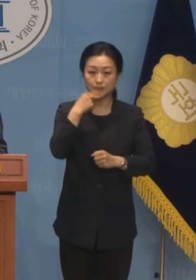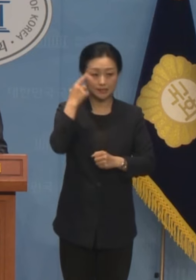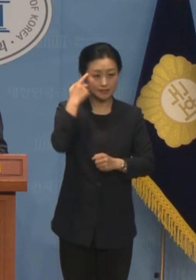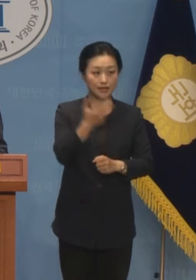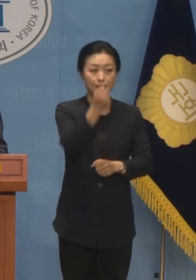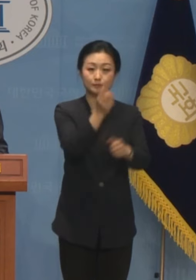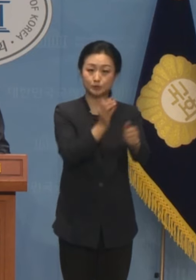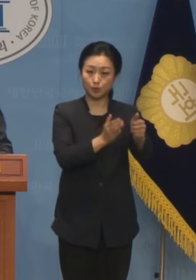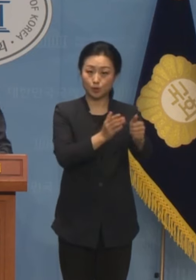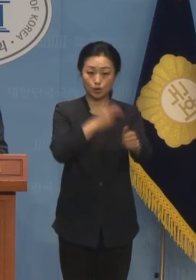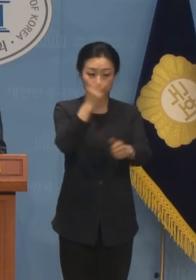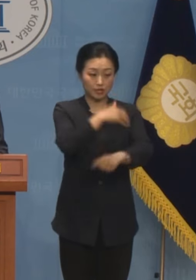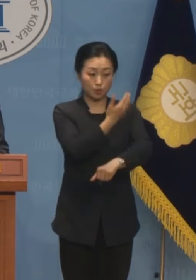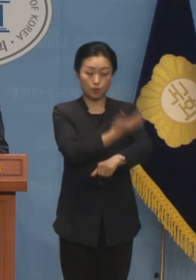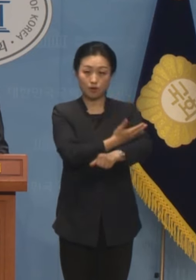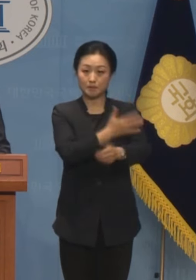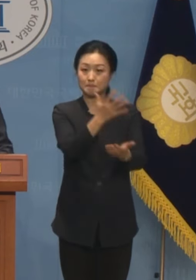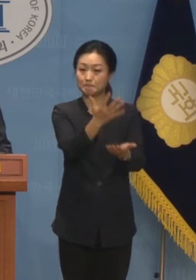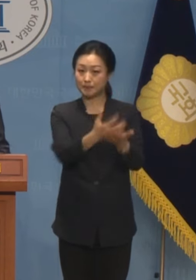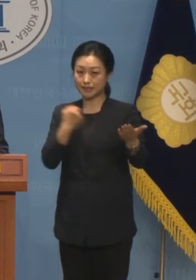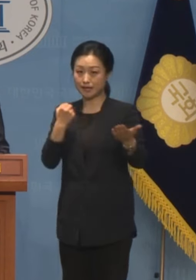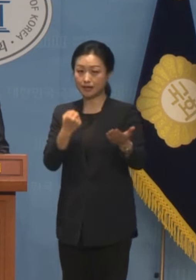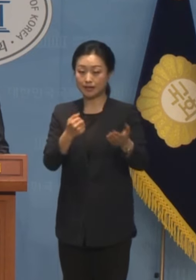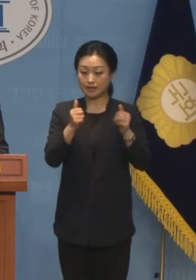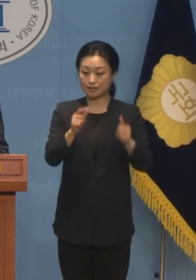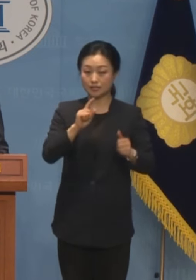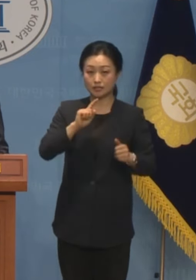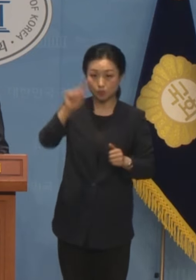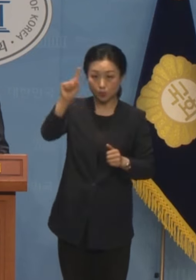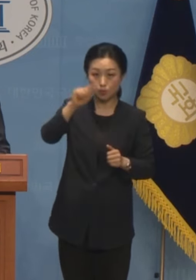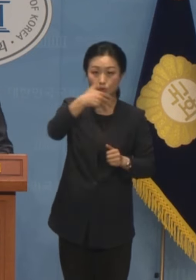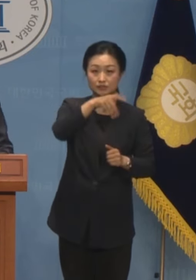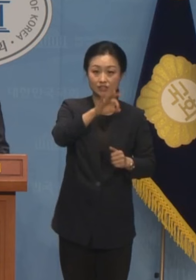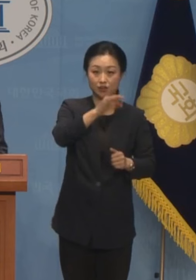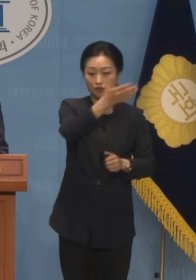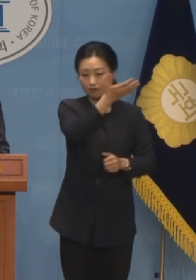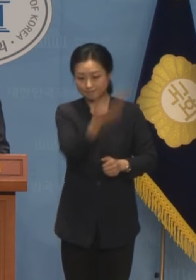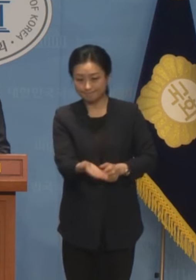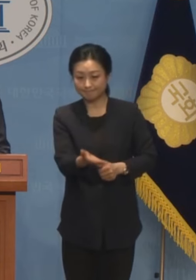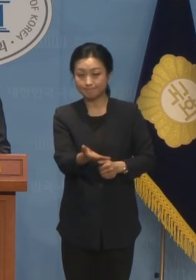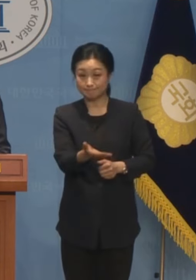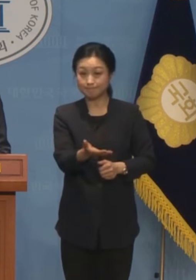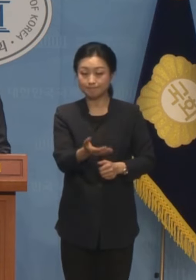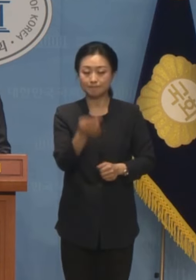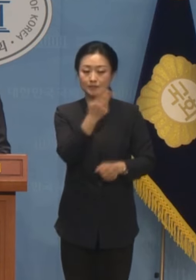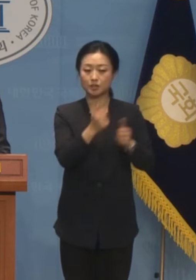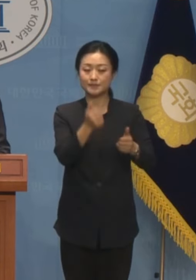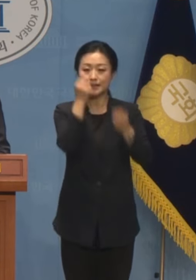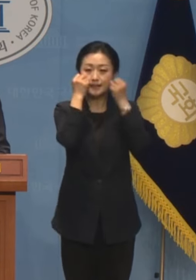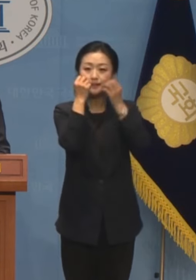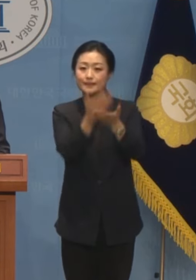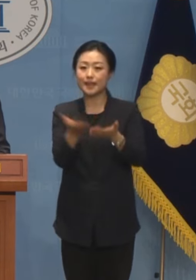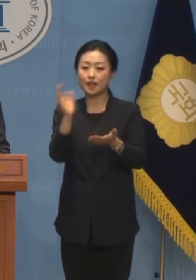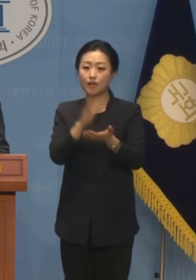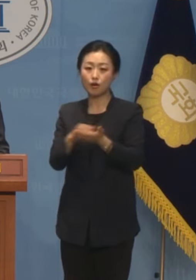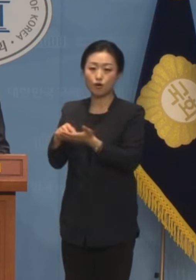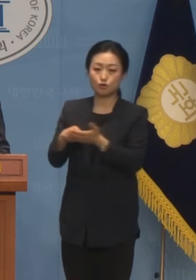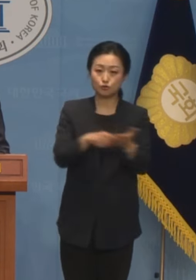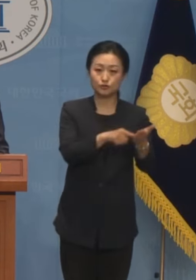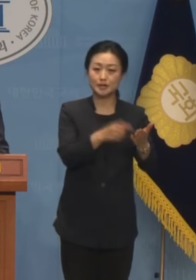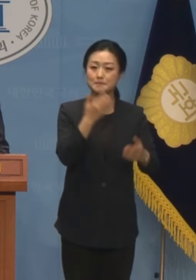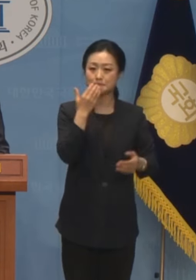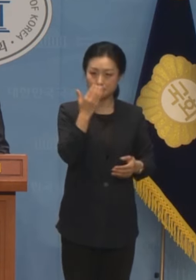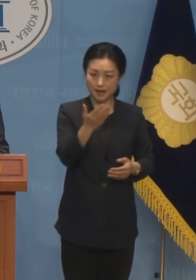수사건이 박탈되고 기소청으로 격화되는 검찰개혁을 검찰